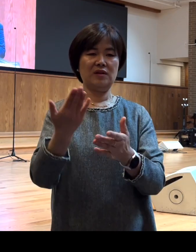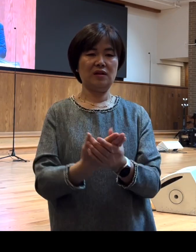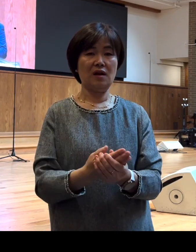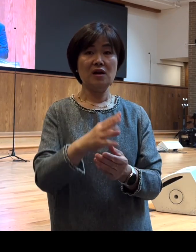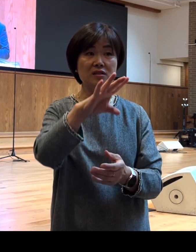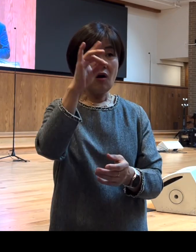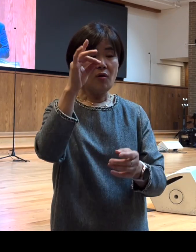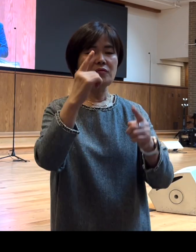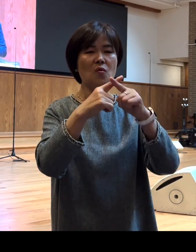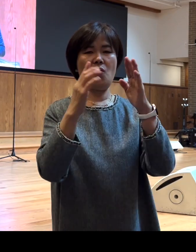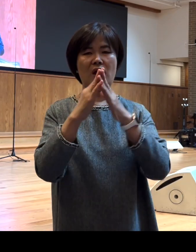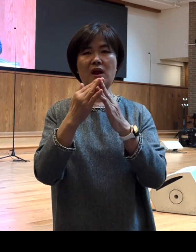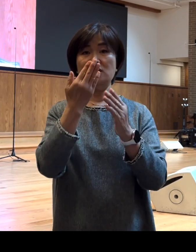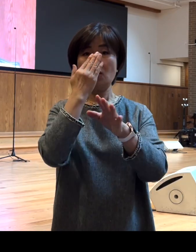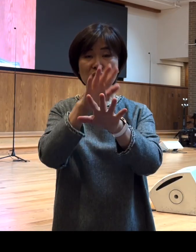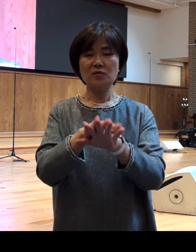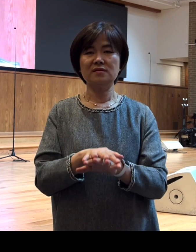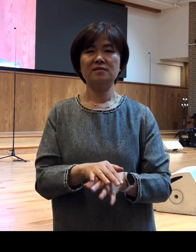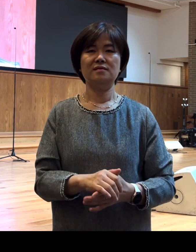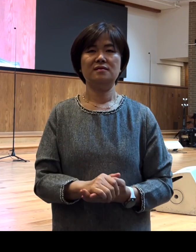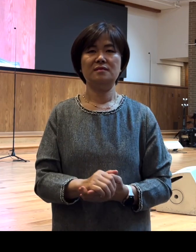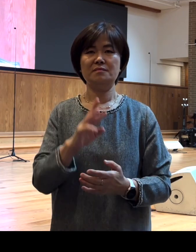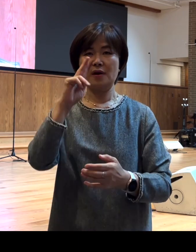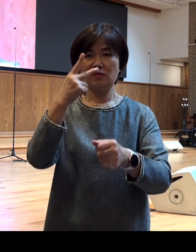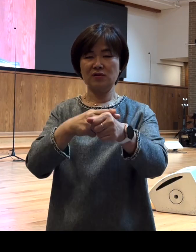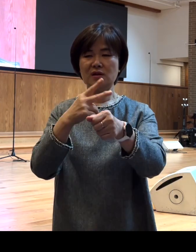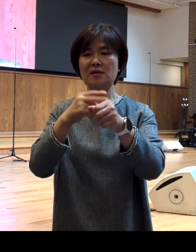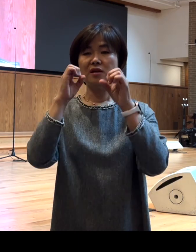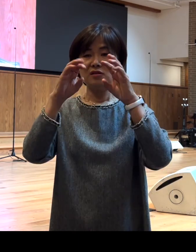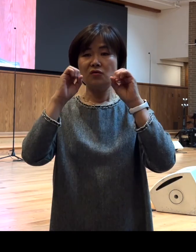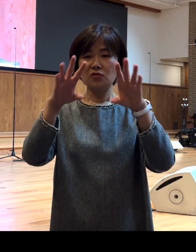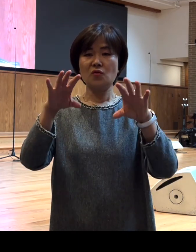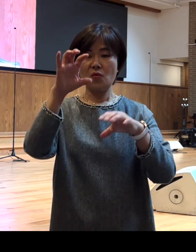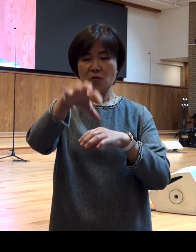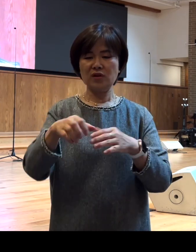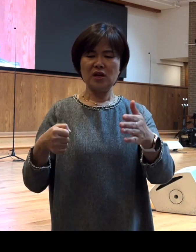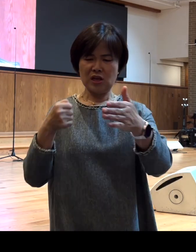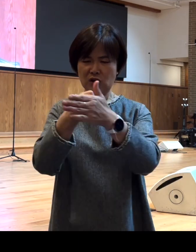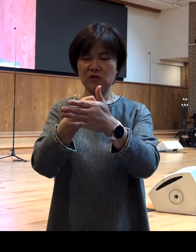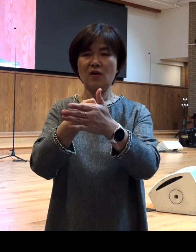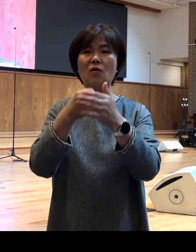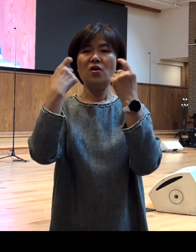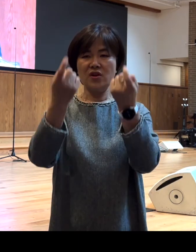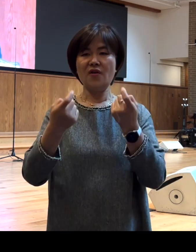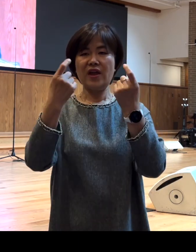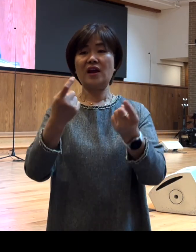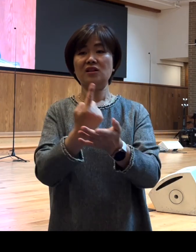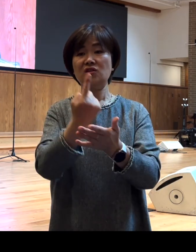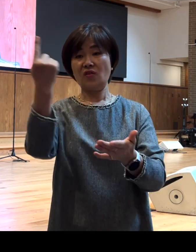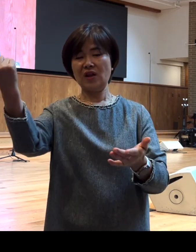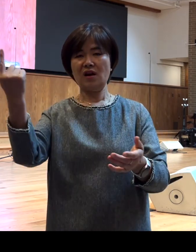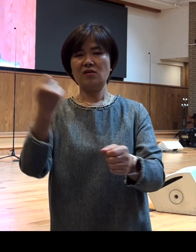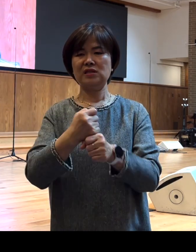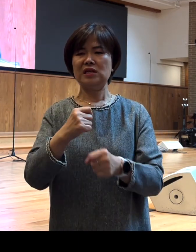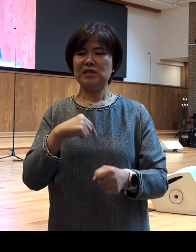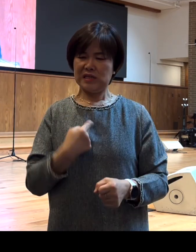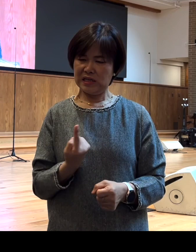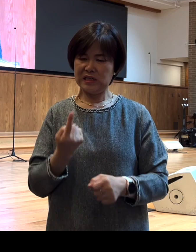교회의 성도들은 바울이 선교지를 결정하고 선교 여행을 떠난 것이 자기 자신의 계획이나